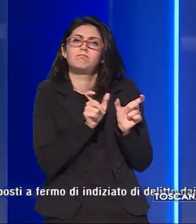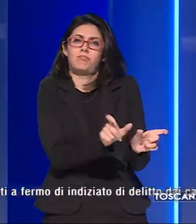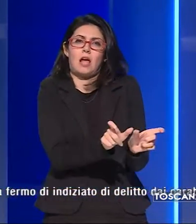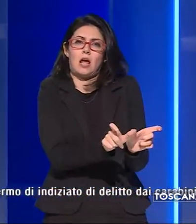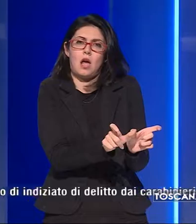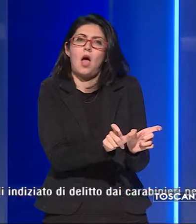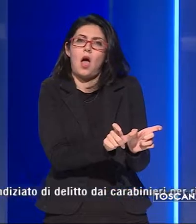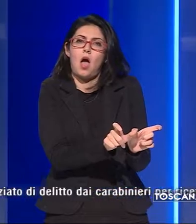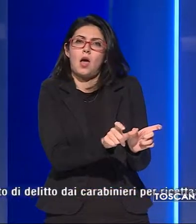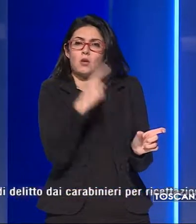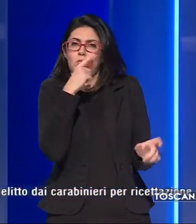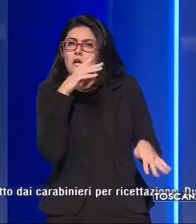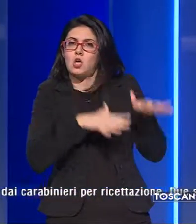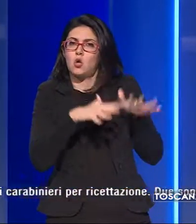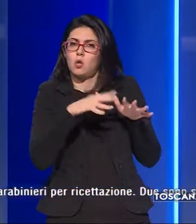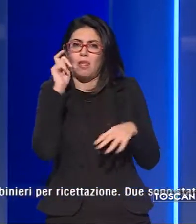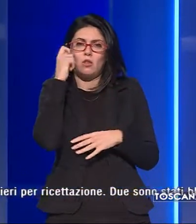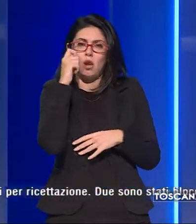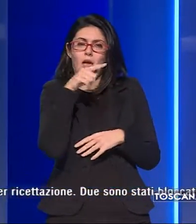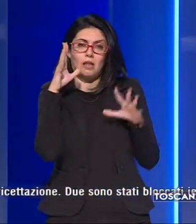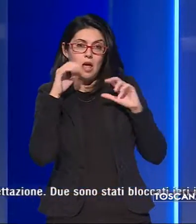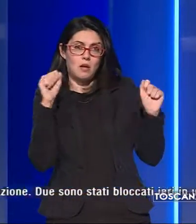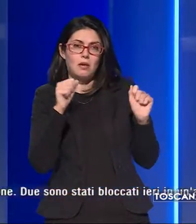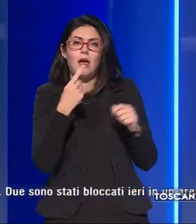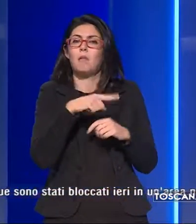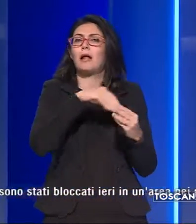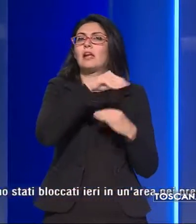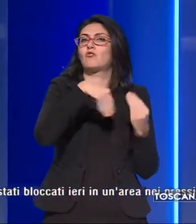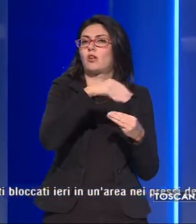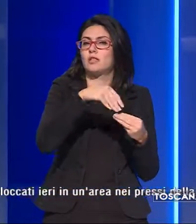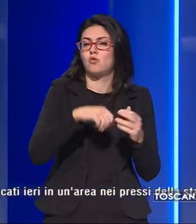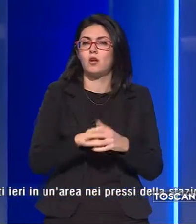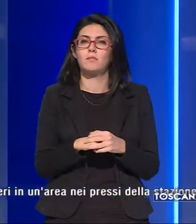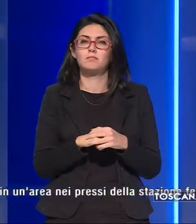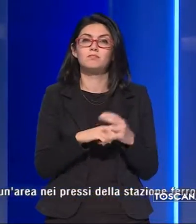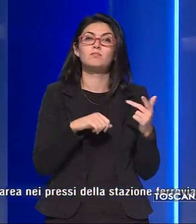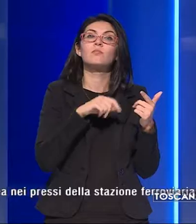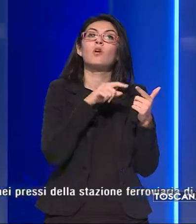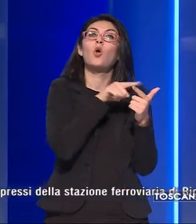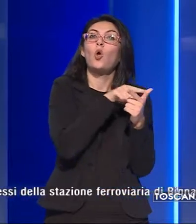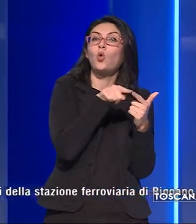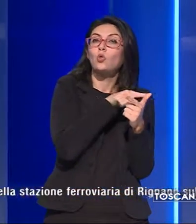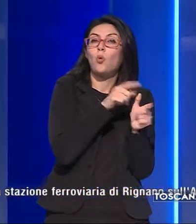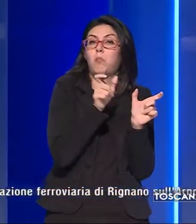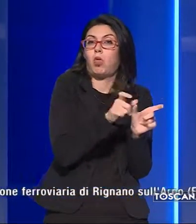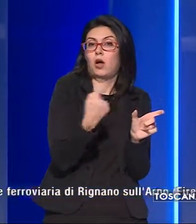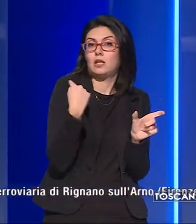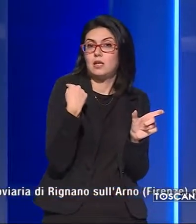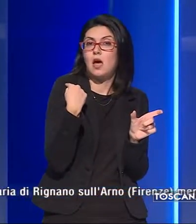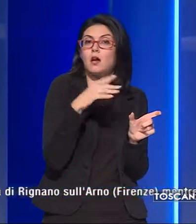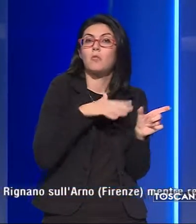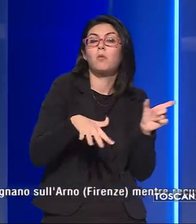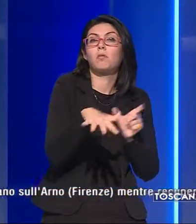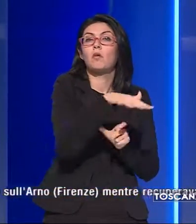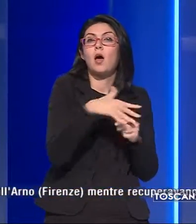indiziato di reato dai carabinieri per ricettazione. Due sono stati bloccati ieri in un'area